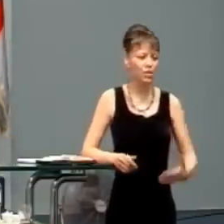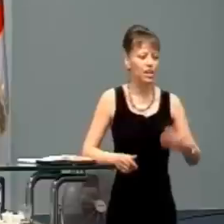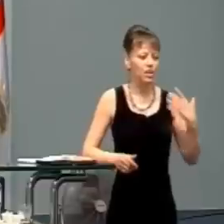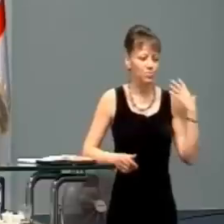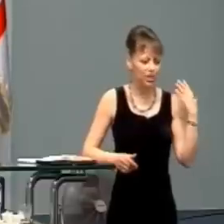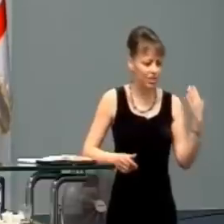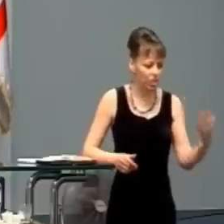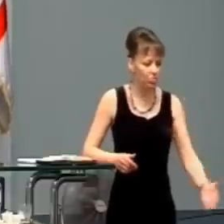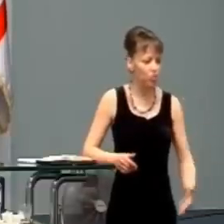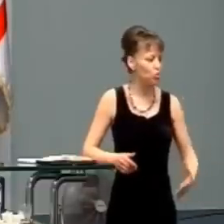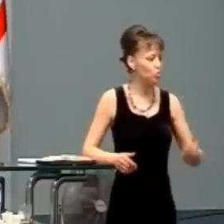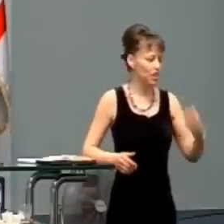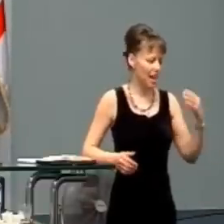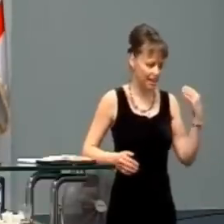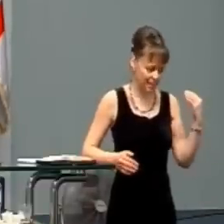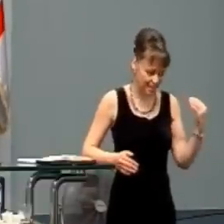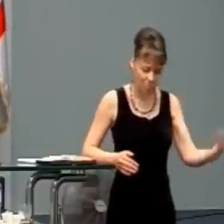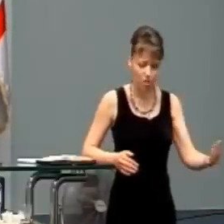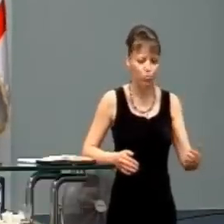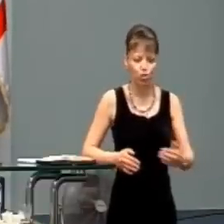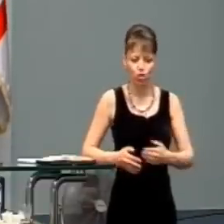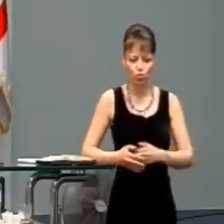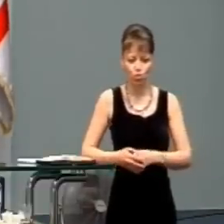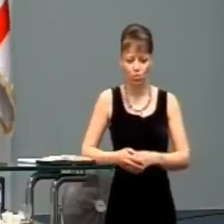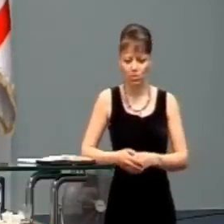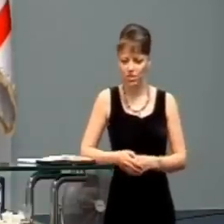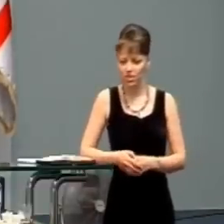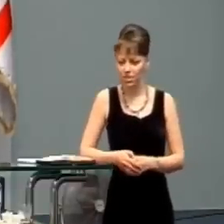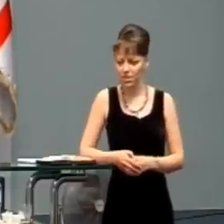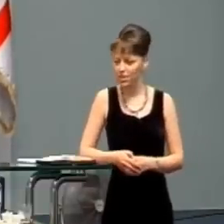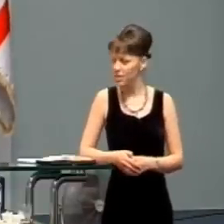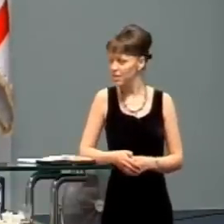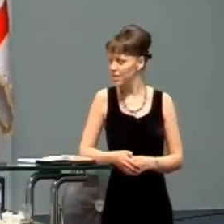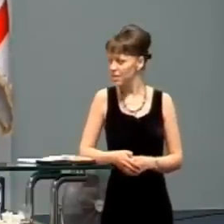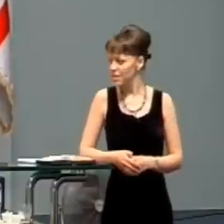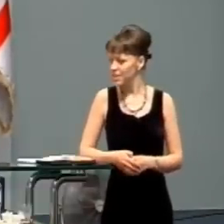Ak nám dal Boh Ježiša, jeho najvzácnejšie,